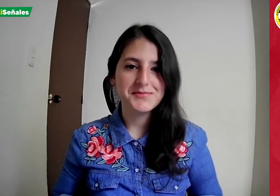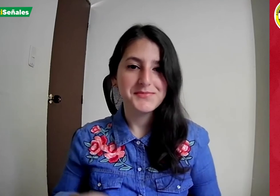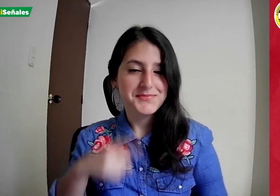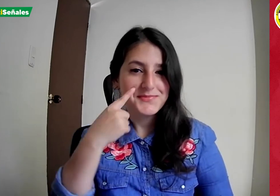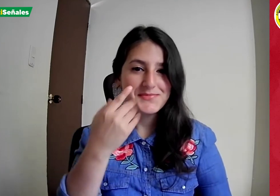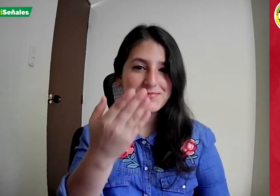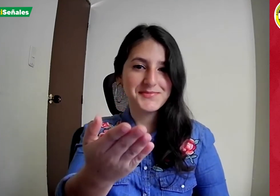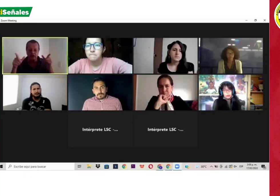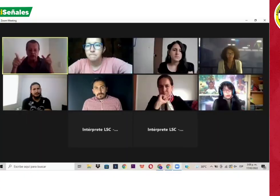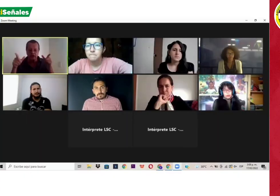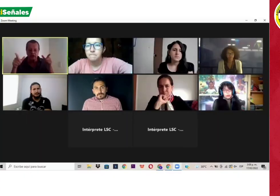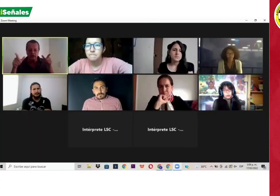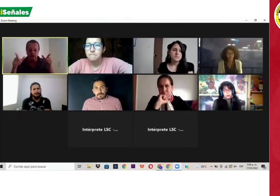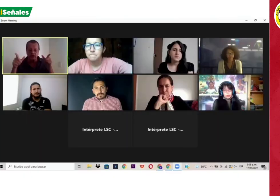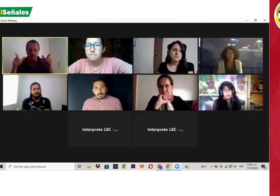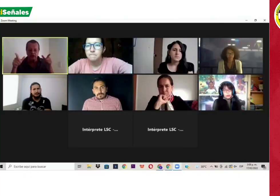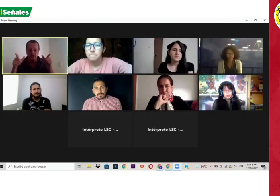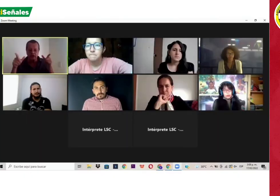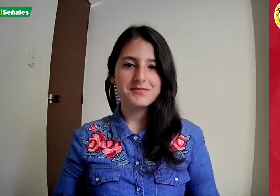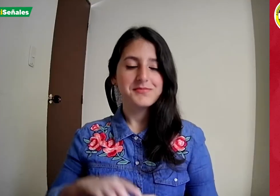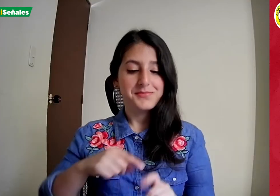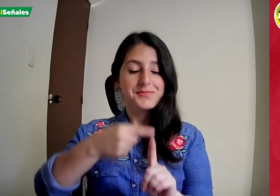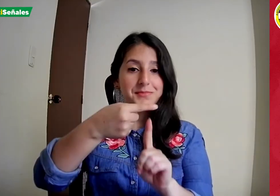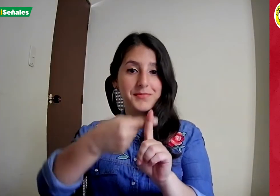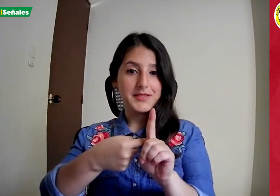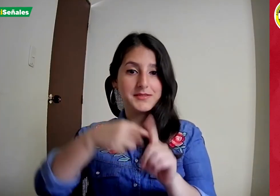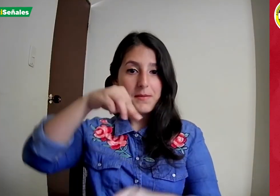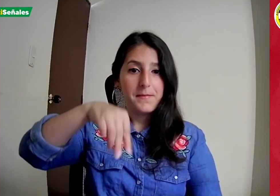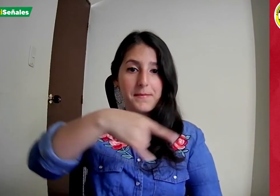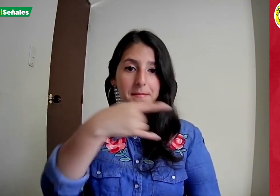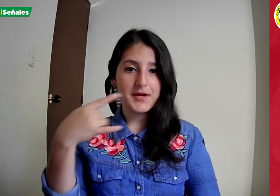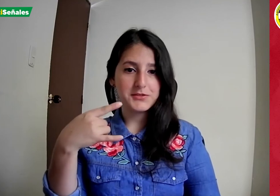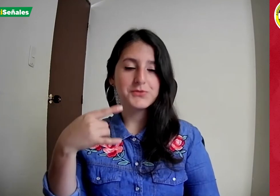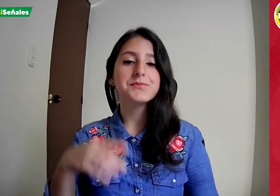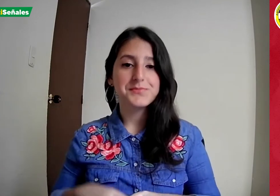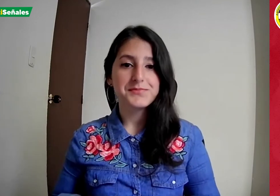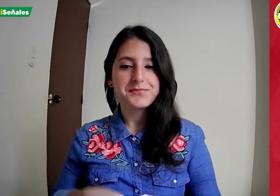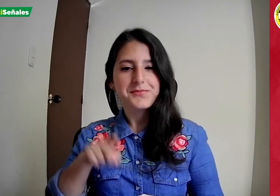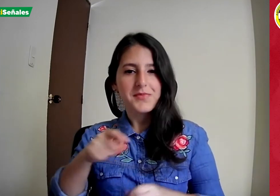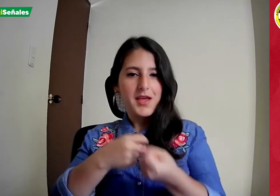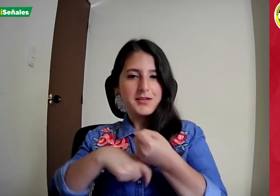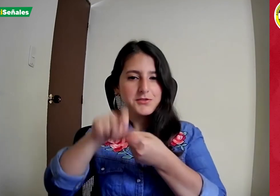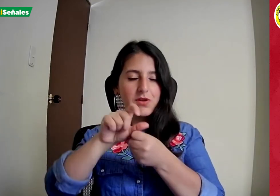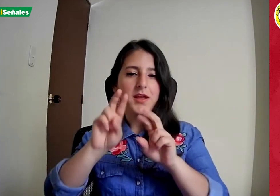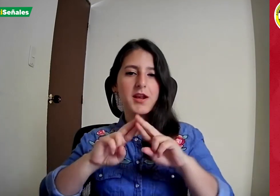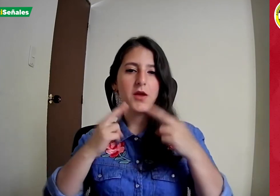intérpretes de lengua de señas. Miremos. En el mes de marzo, Azor Cali se reunió con Laura